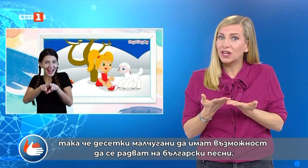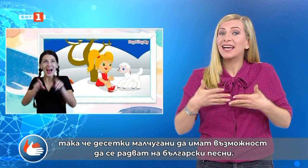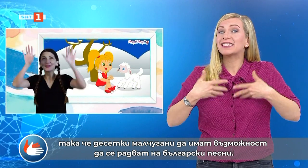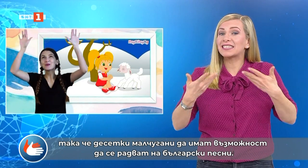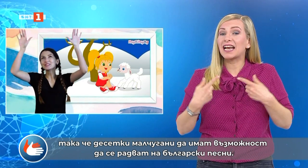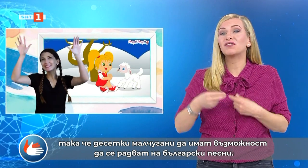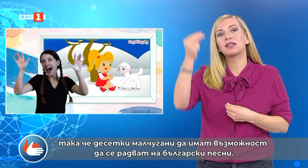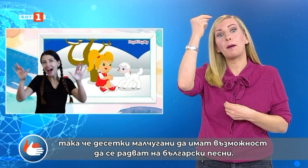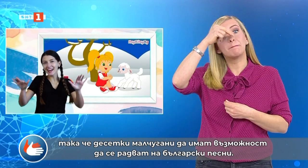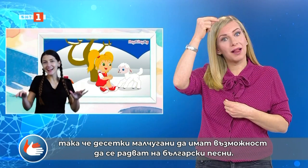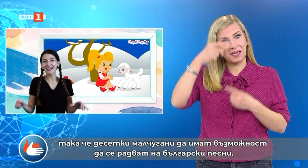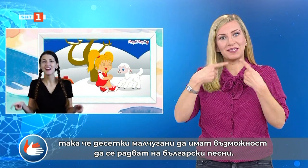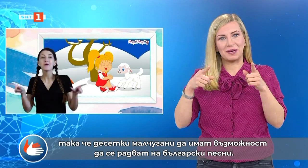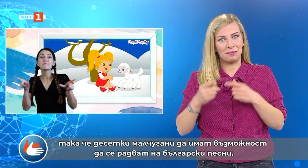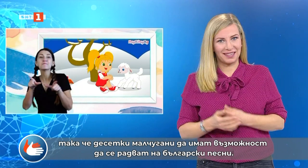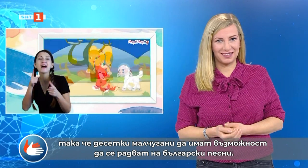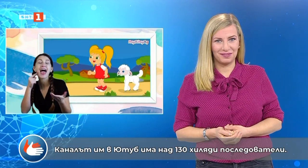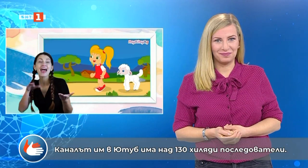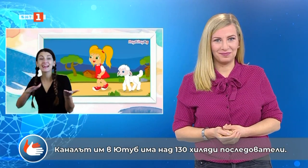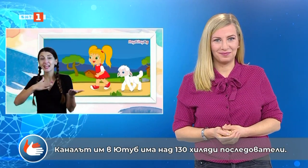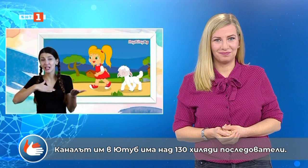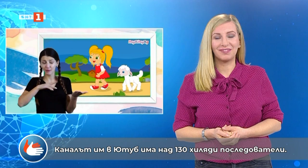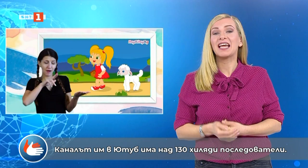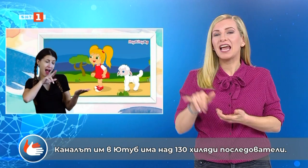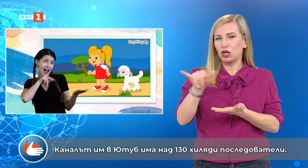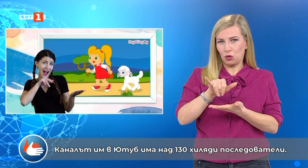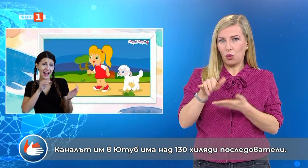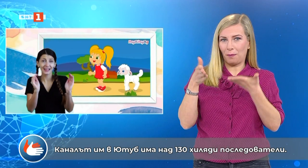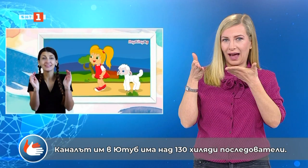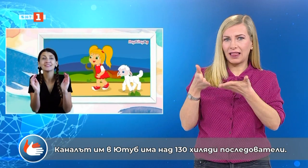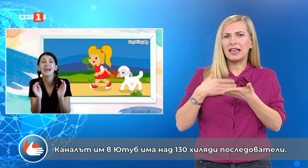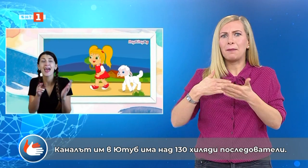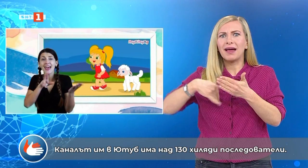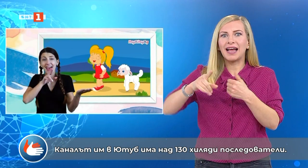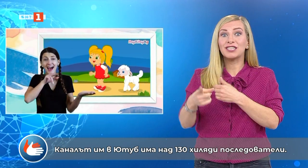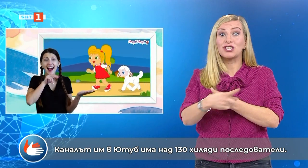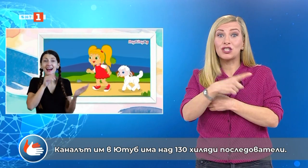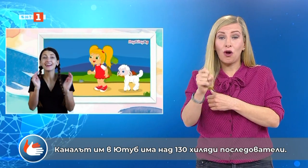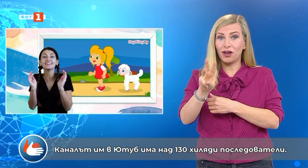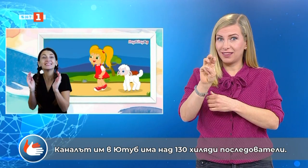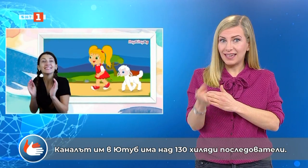български песни. Каналът им в YouTube има над 130 хиляди последователи.